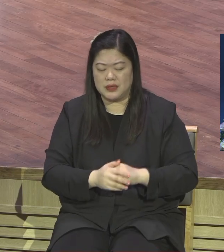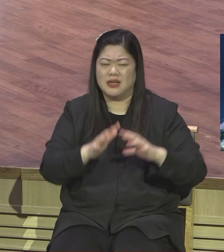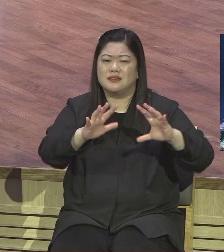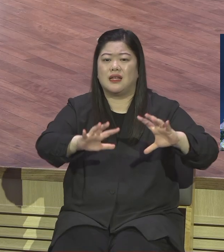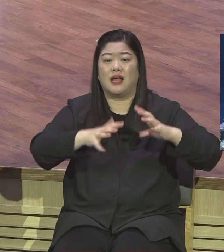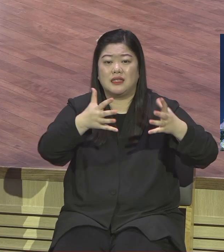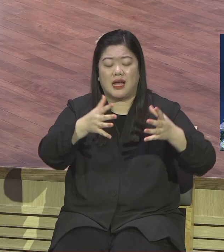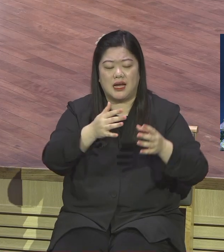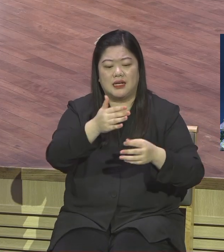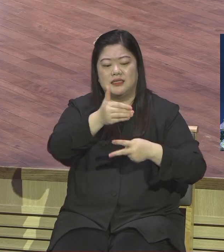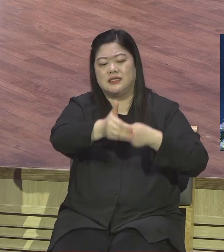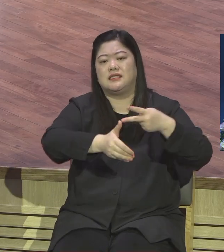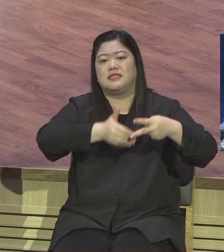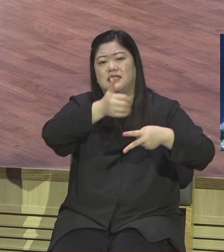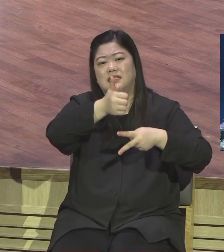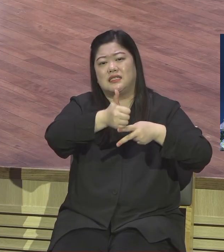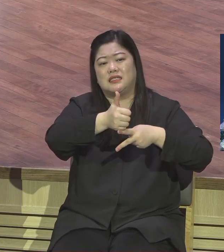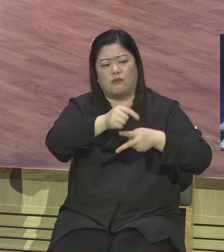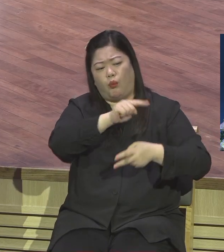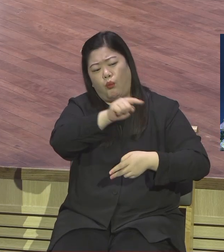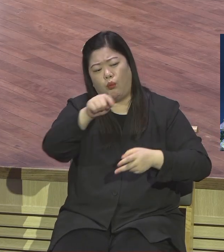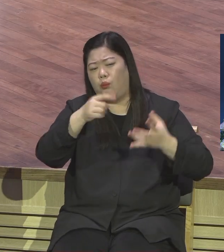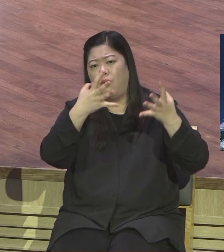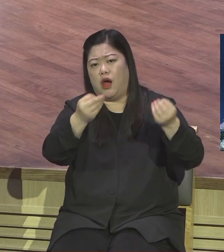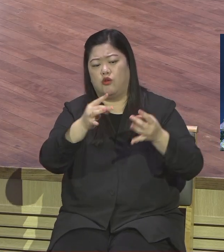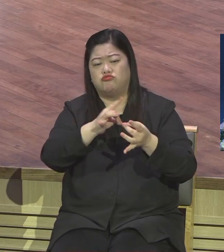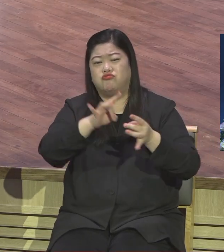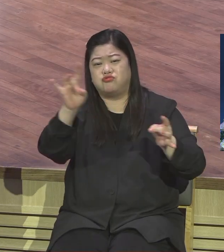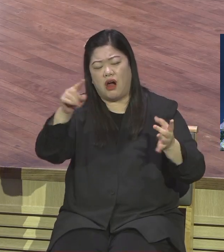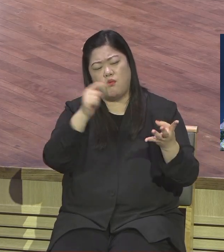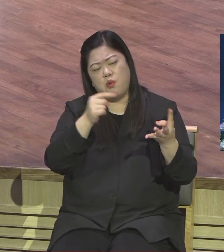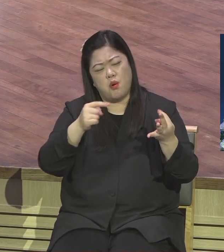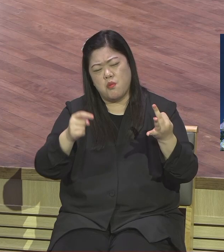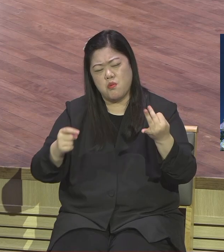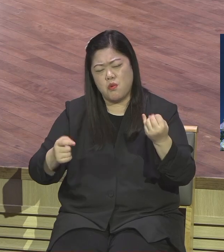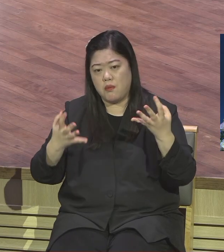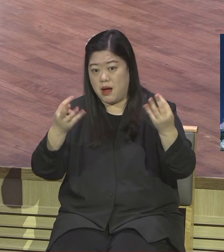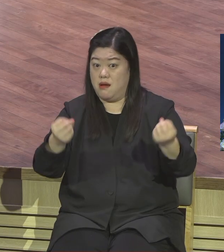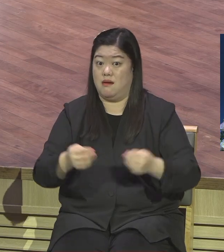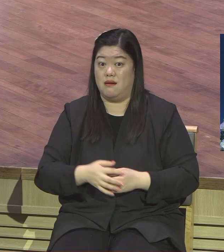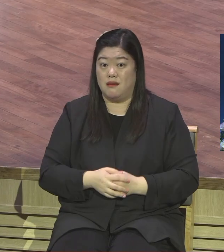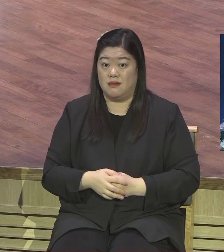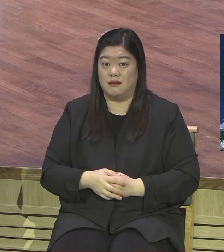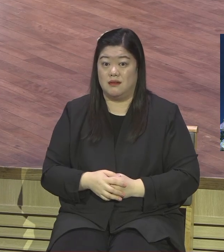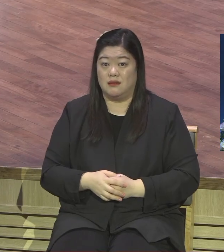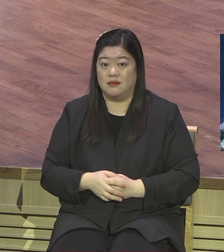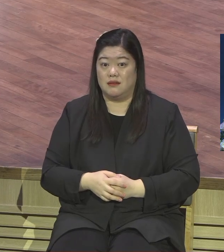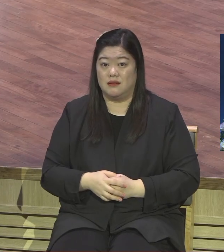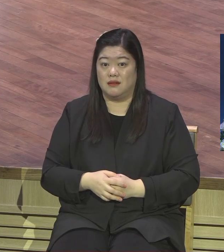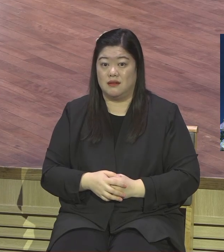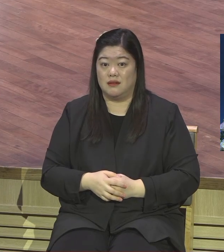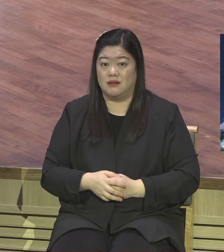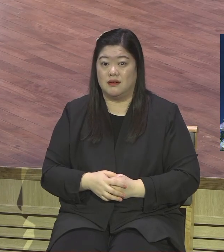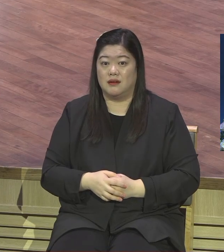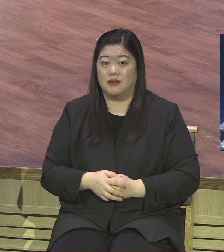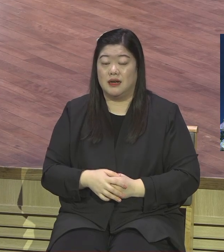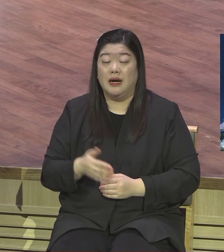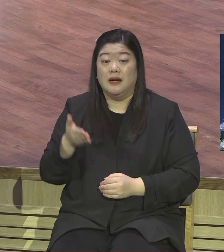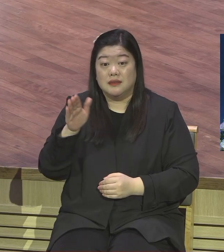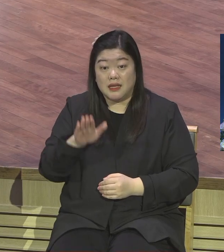이때요 많았습니다 우상들이 많았어요 온전신 우상이었어요 이 고백은요 다른 신들은